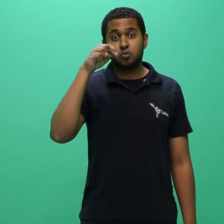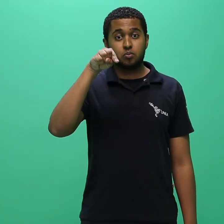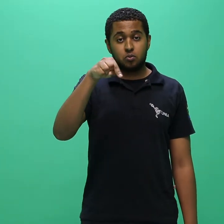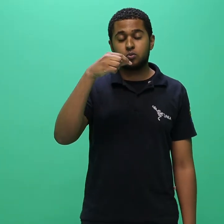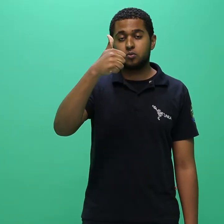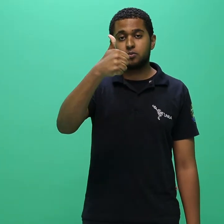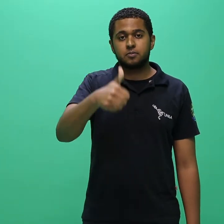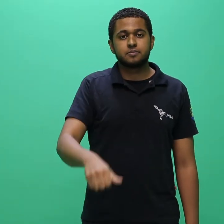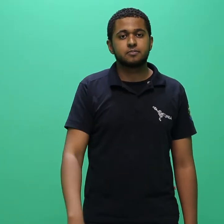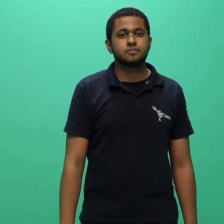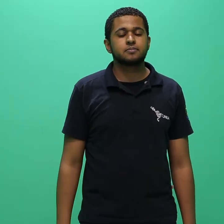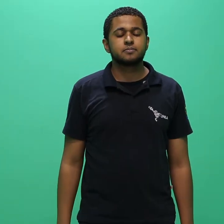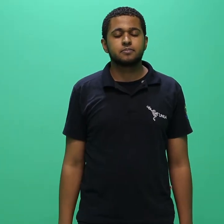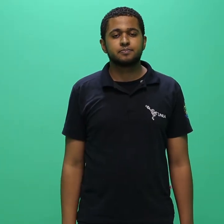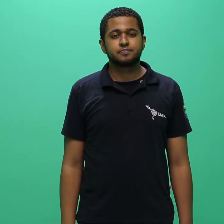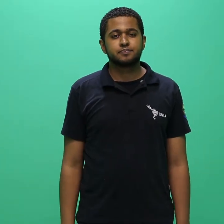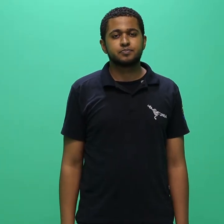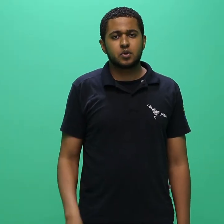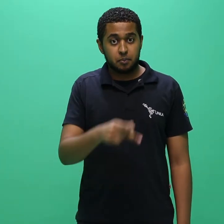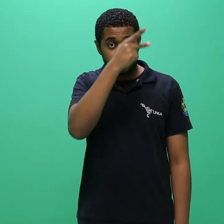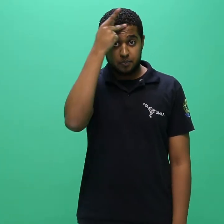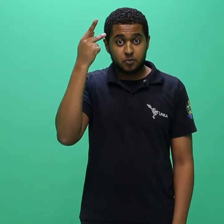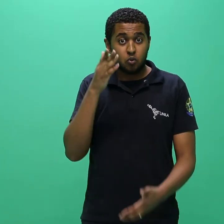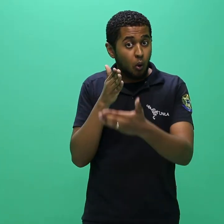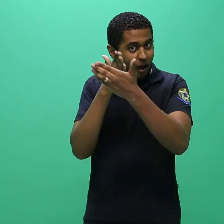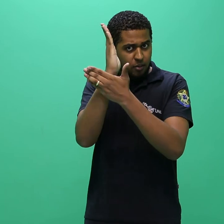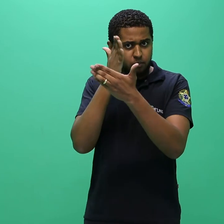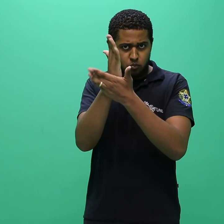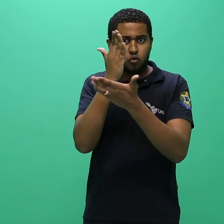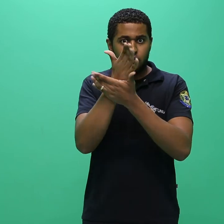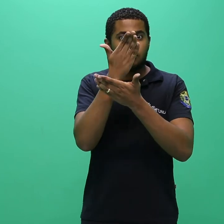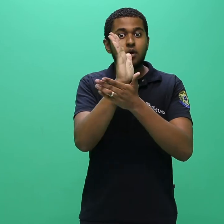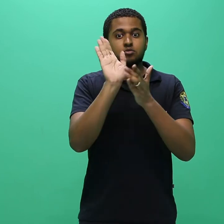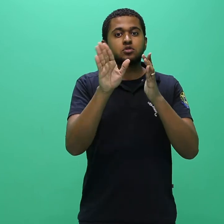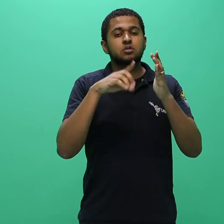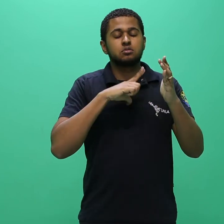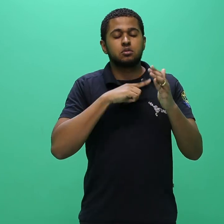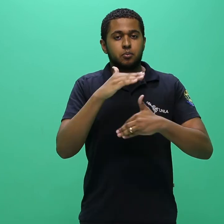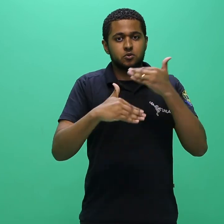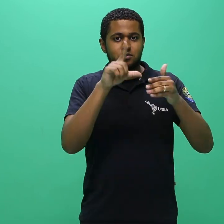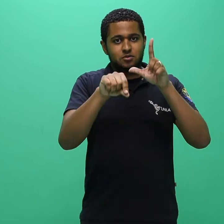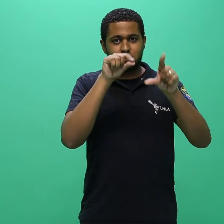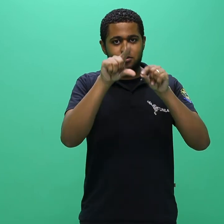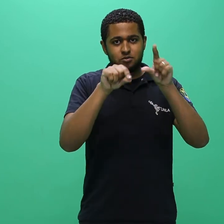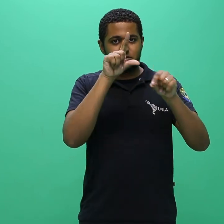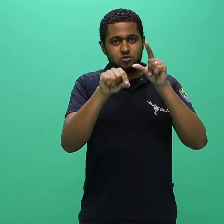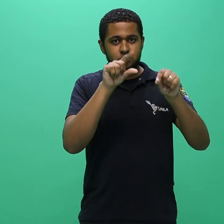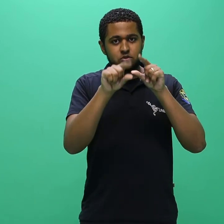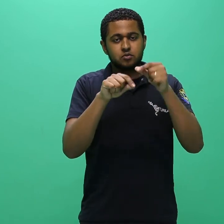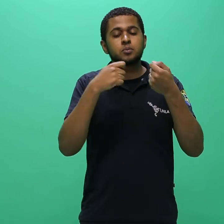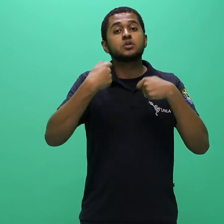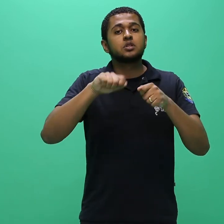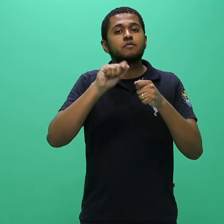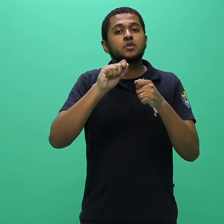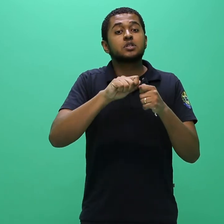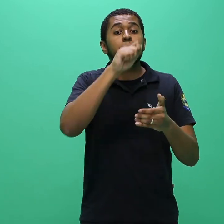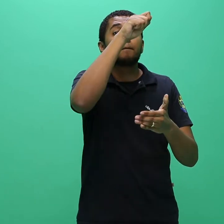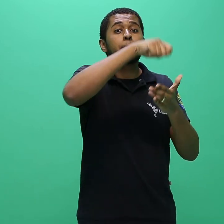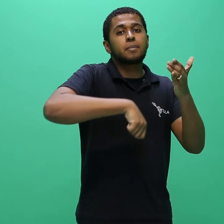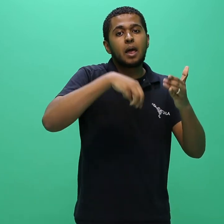Os candidatos aprovados no presente processo seletivo deverão realizar matrícula em data e local